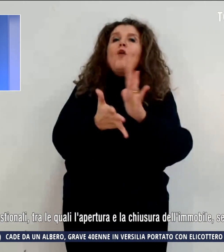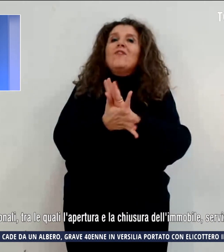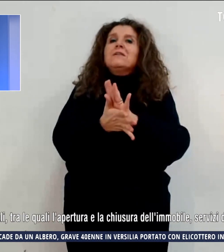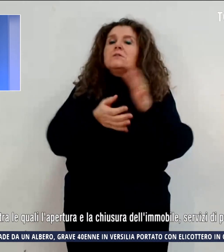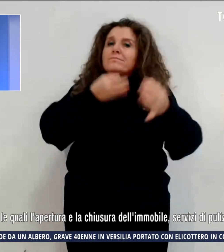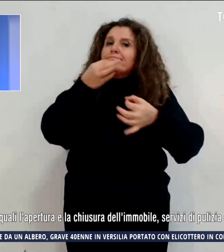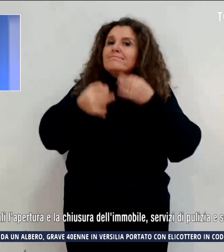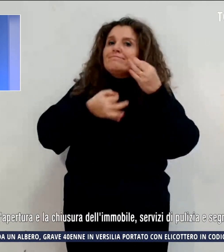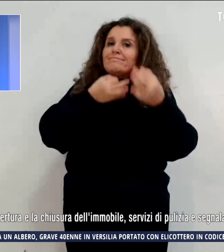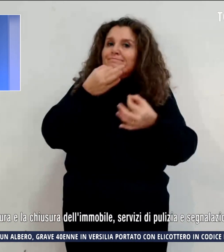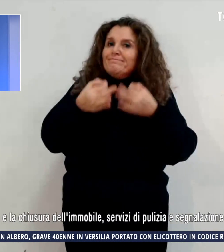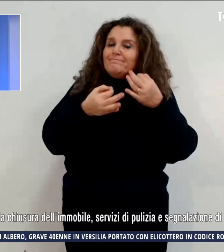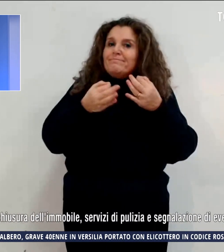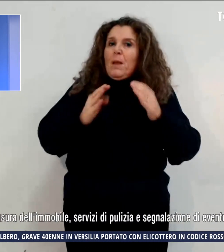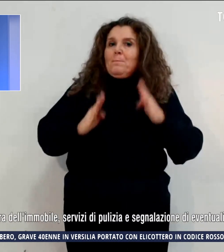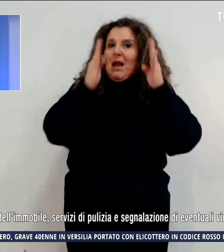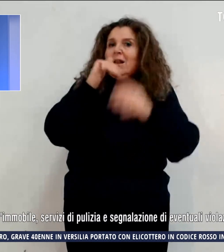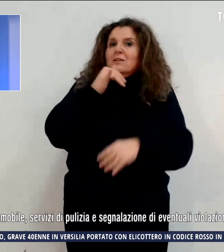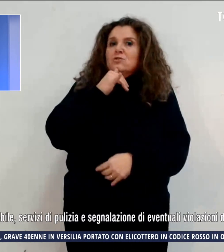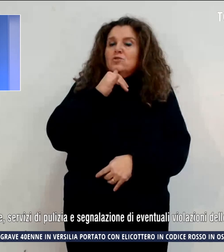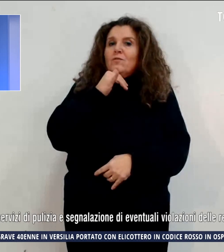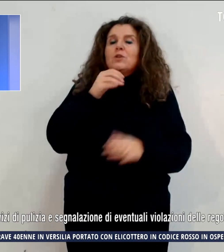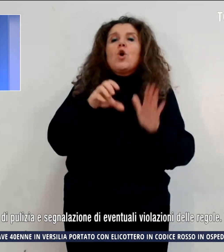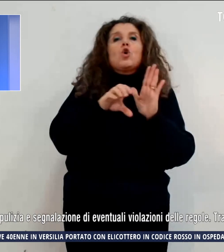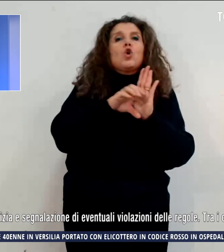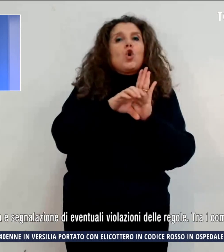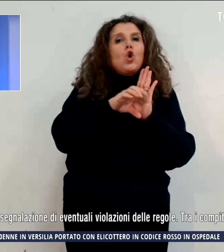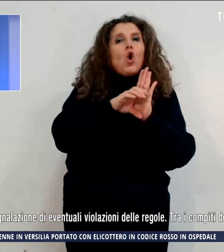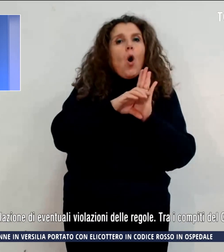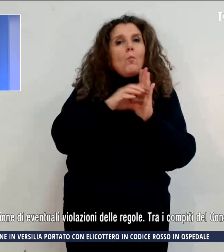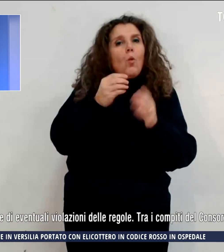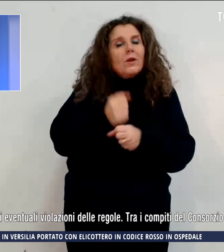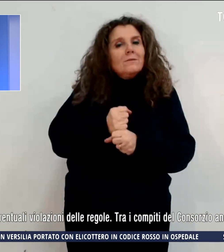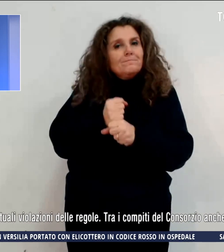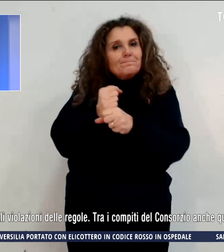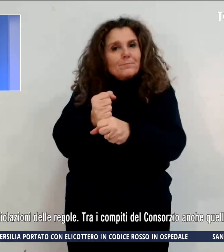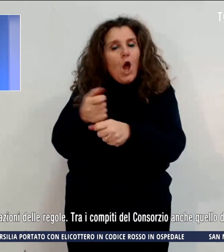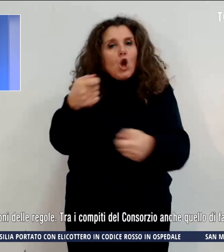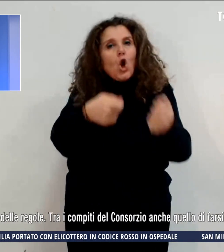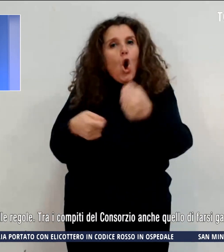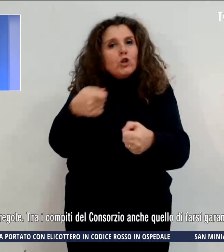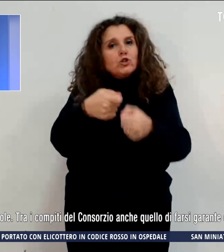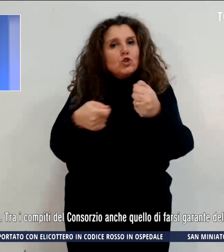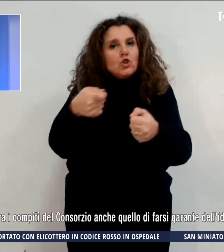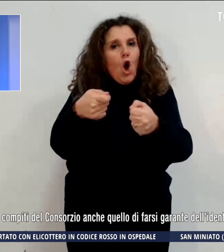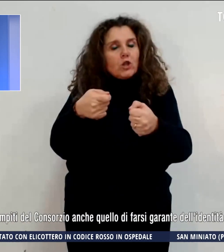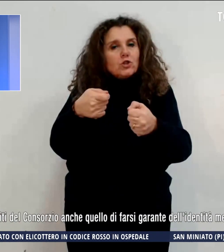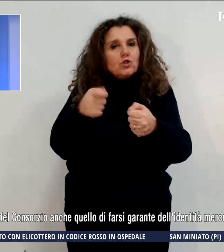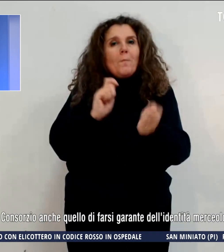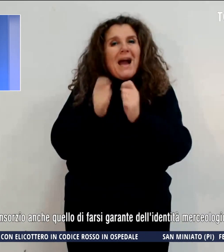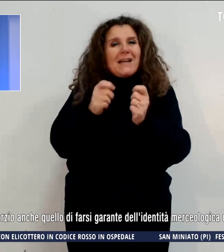da Palazzo Vecchio, il Comune attribuisce al Consorzio Storico Mercato Centrale